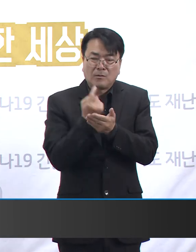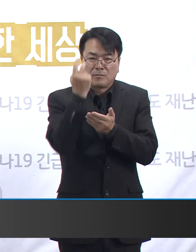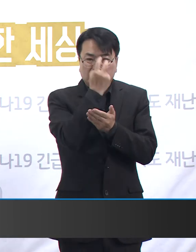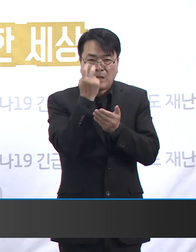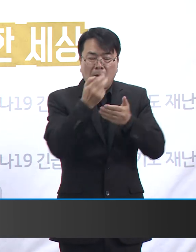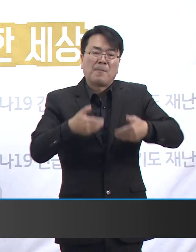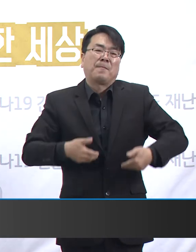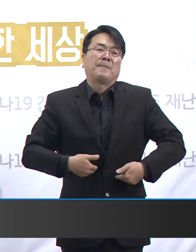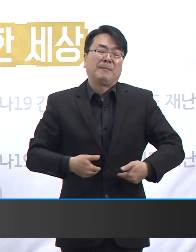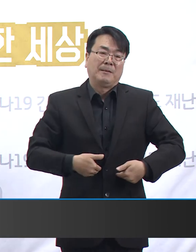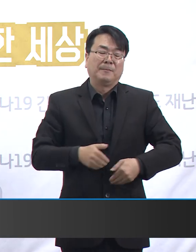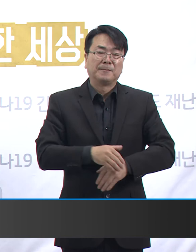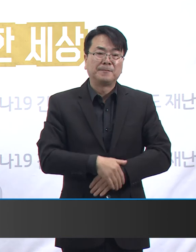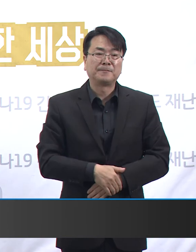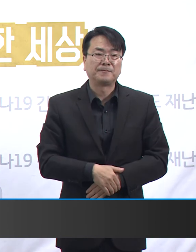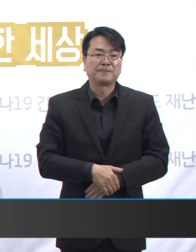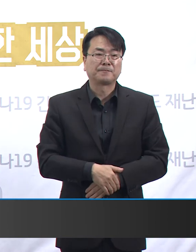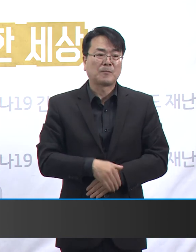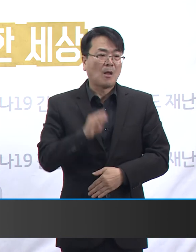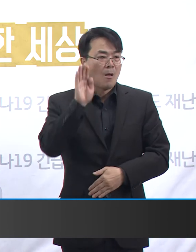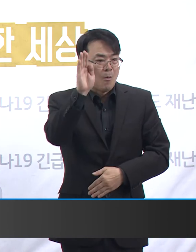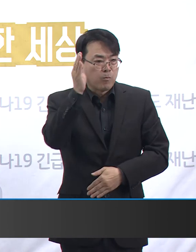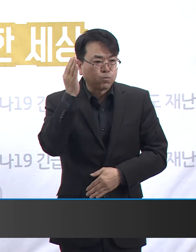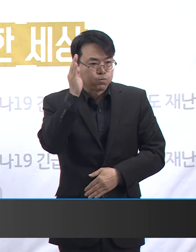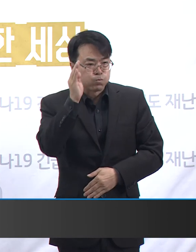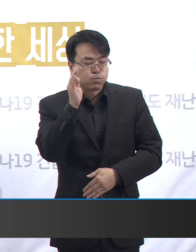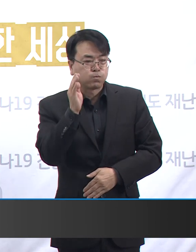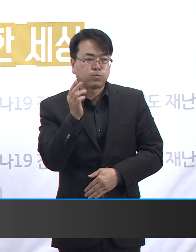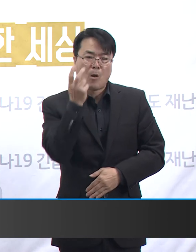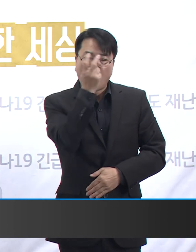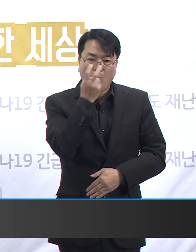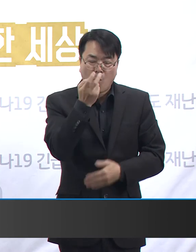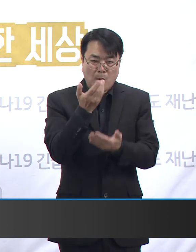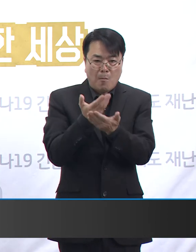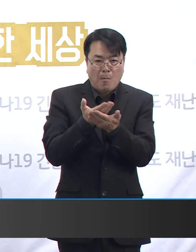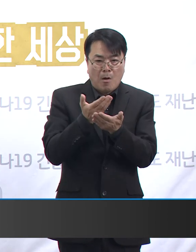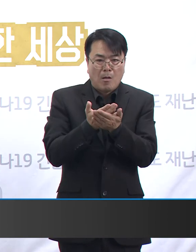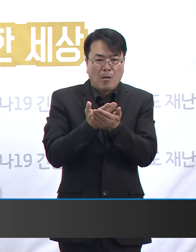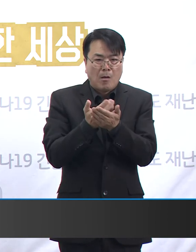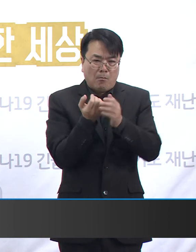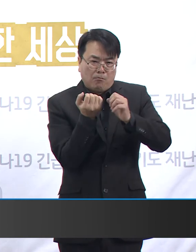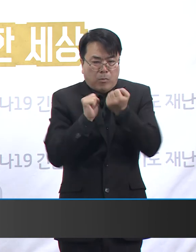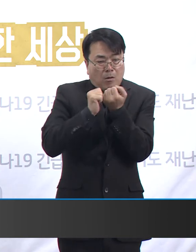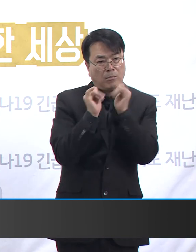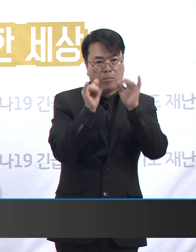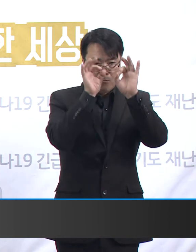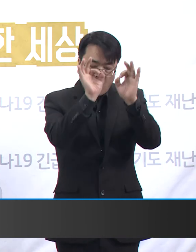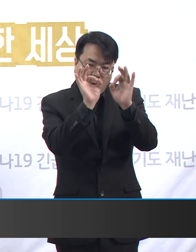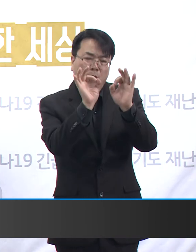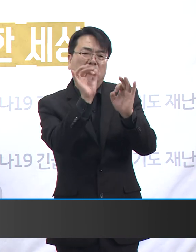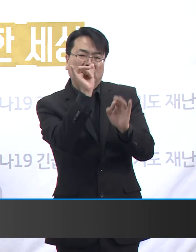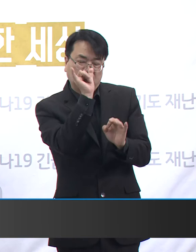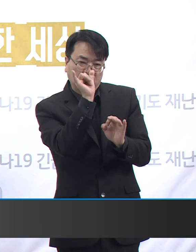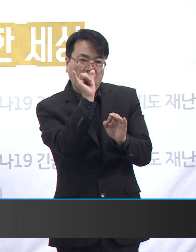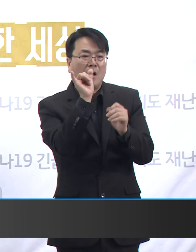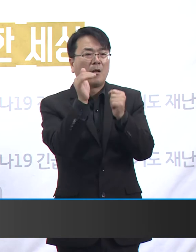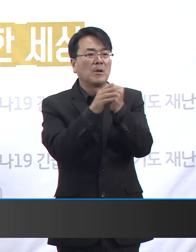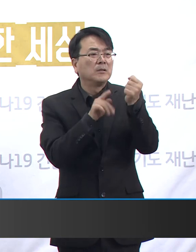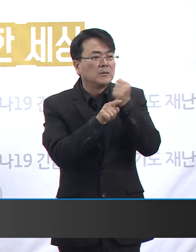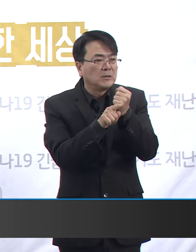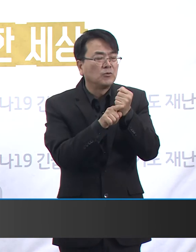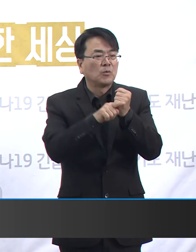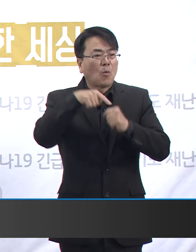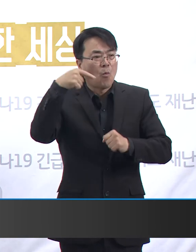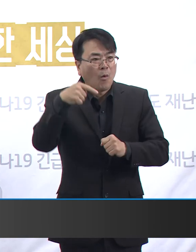유증상자들 중 검사를 기피하는 경우가 있습니다. 검사관 지연되는 원인들은 그 중 다수는